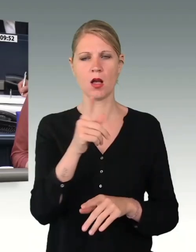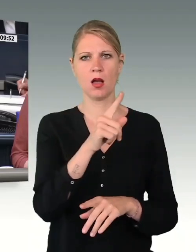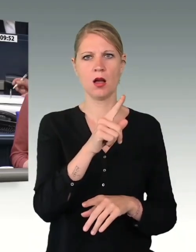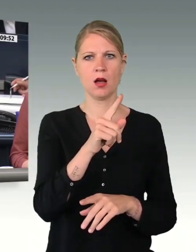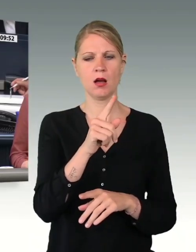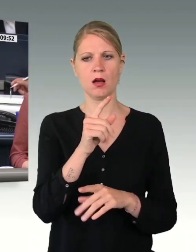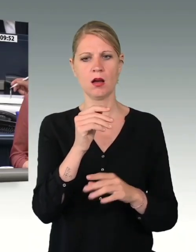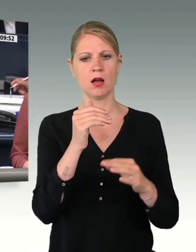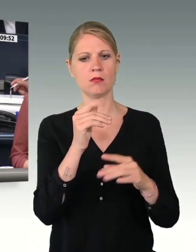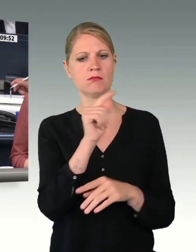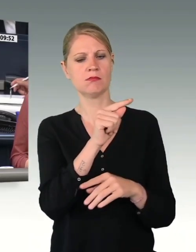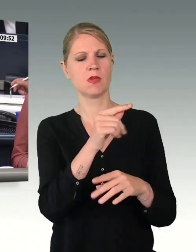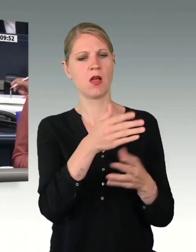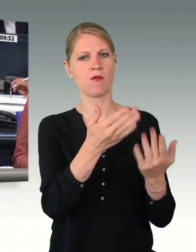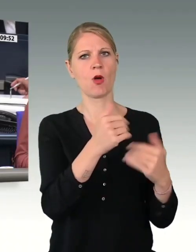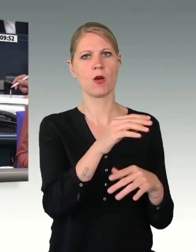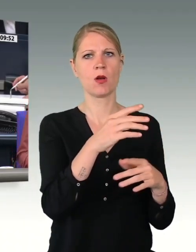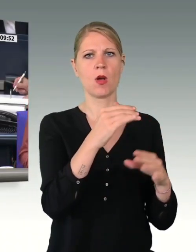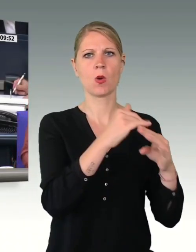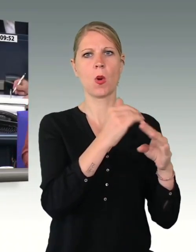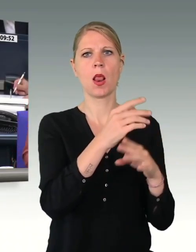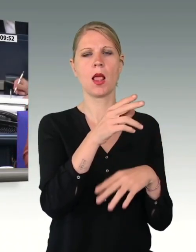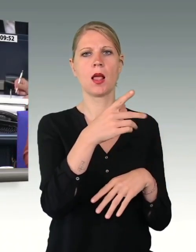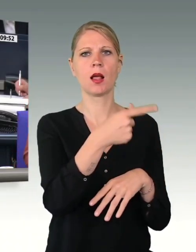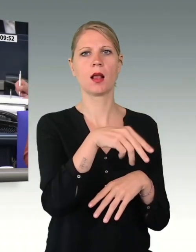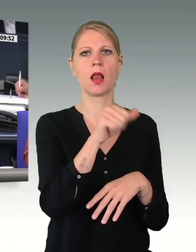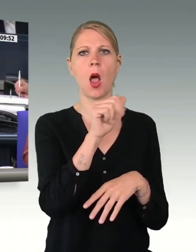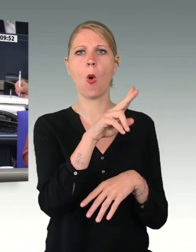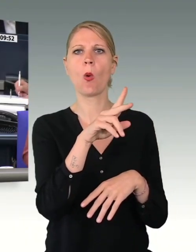Kollegen Genauk gehört, aus den Reihen der SPD-Fraktion.